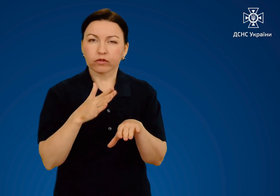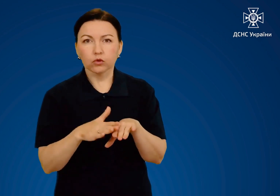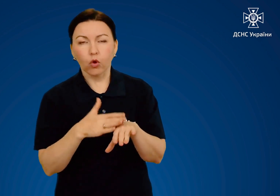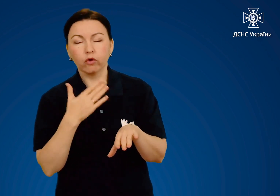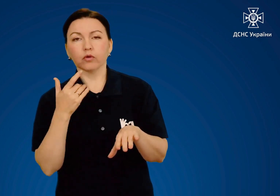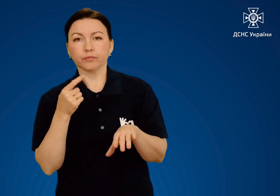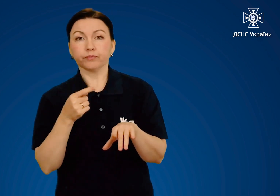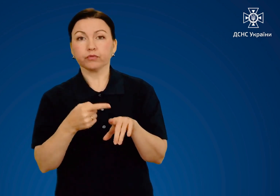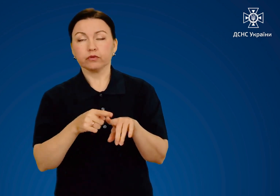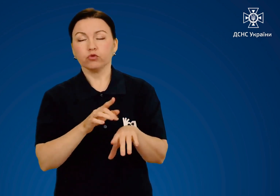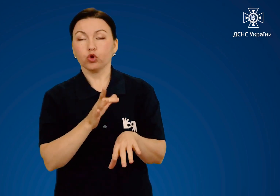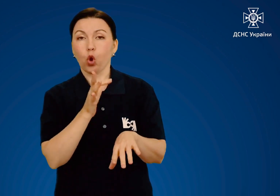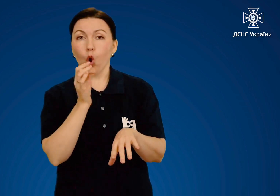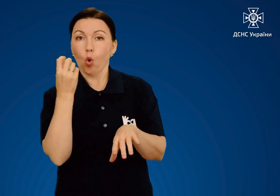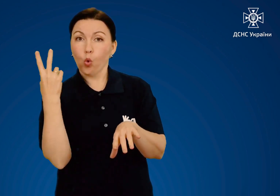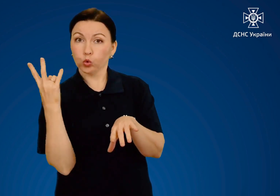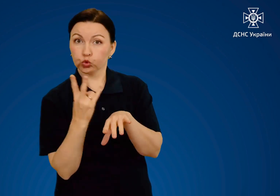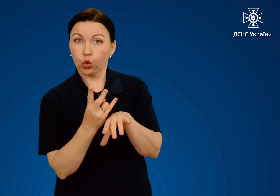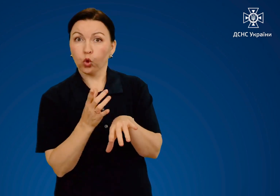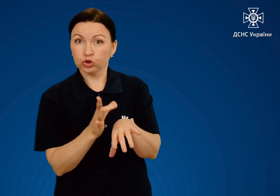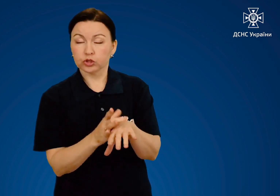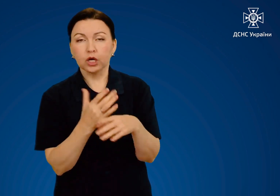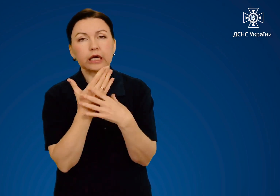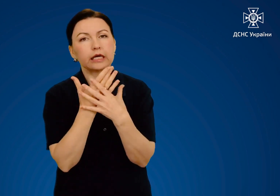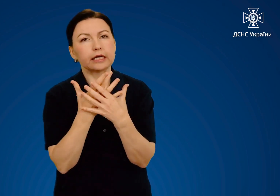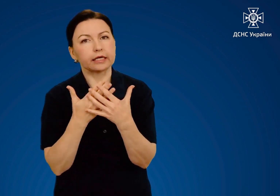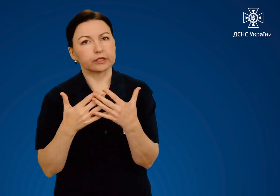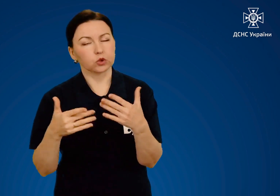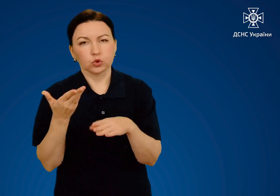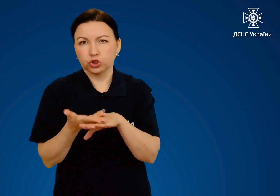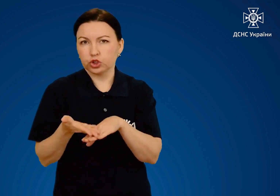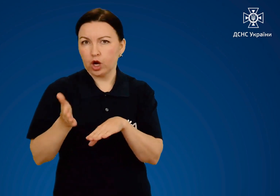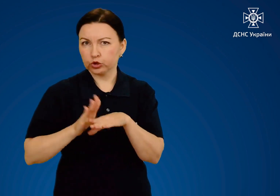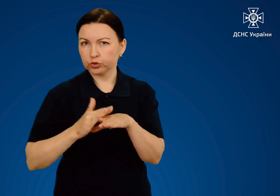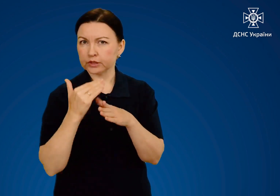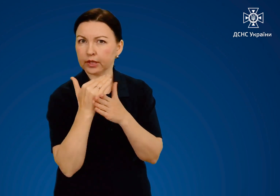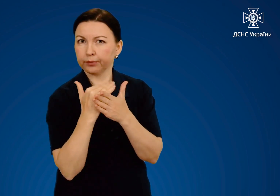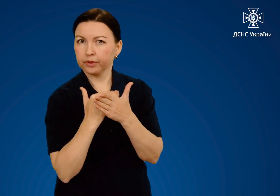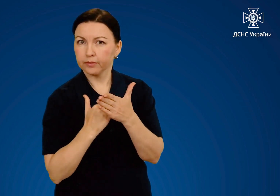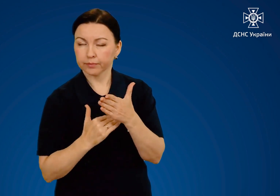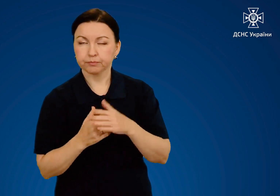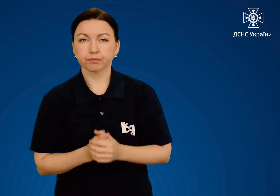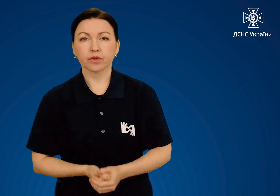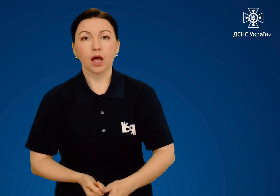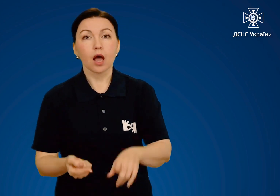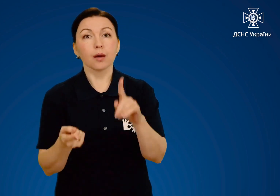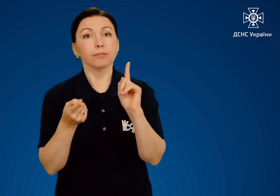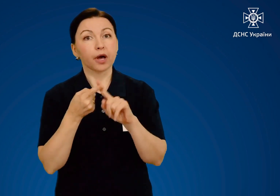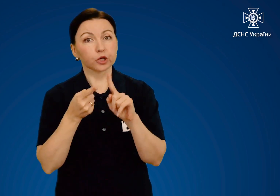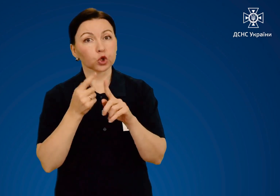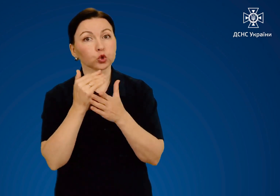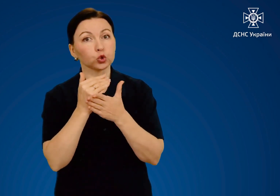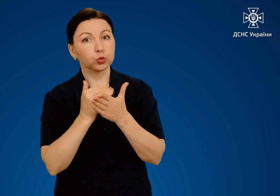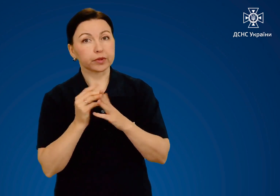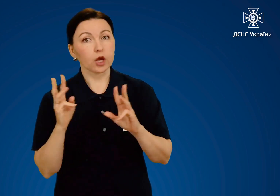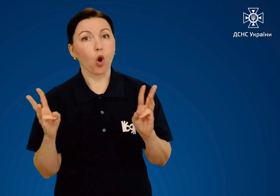ділянкою тіла ушкодження можуть бути різної тяжкості. Опіки першого